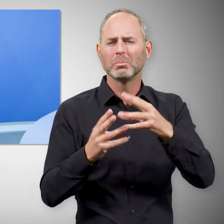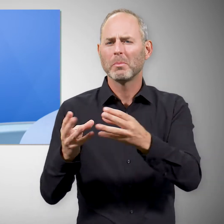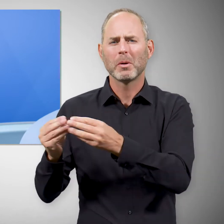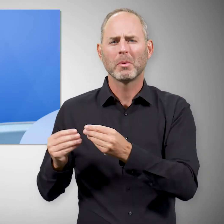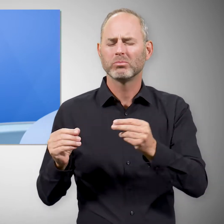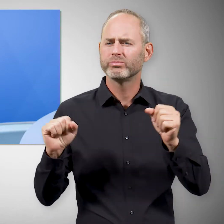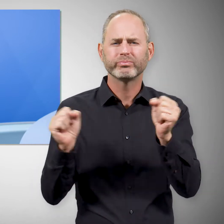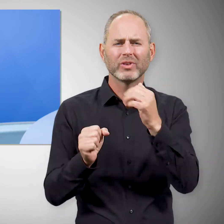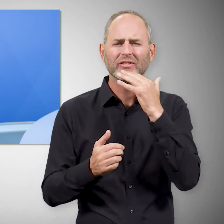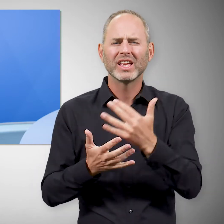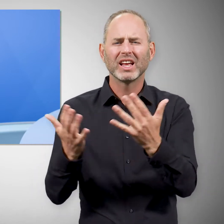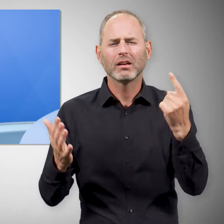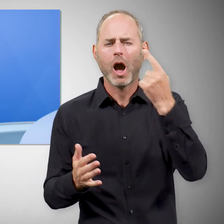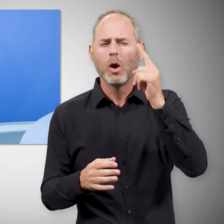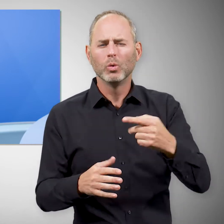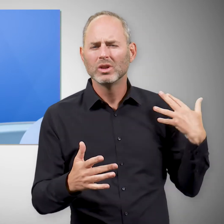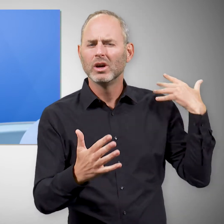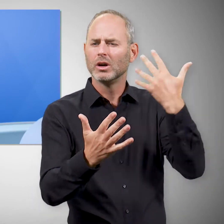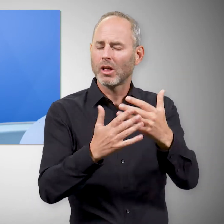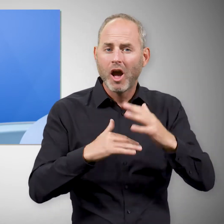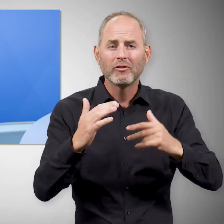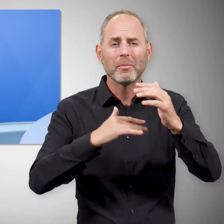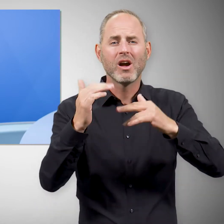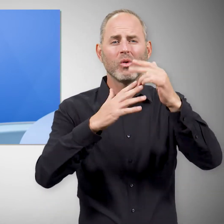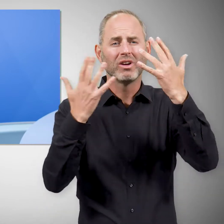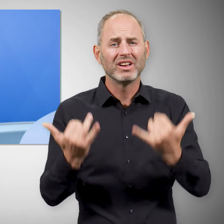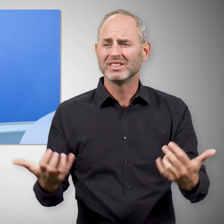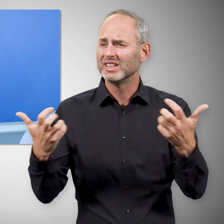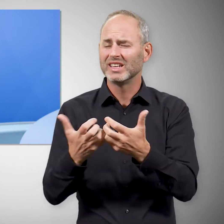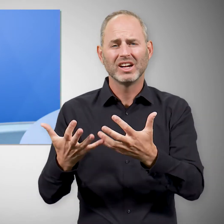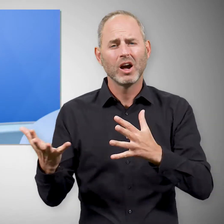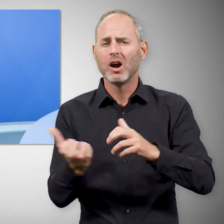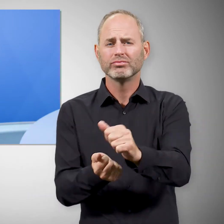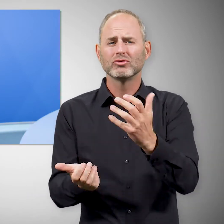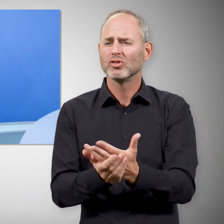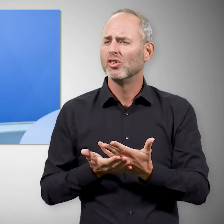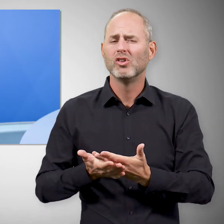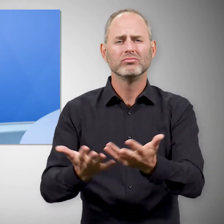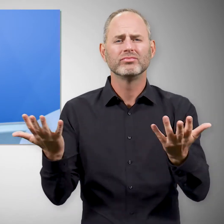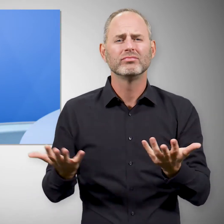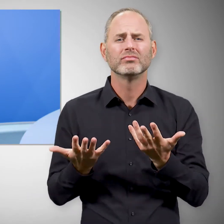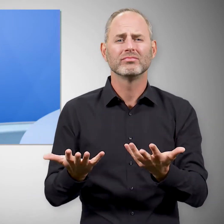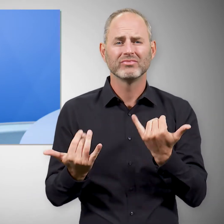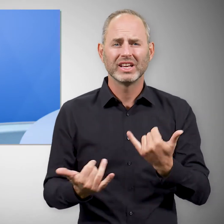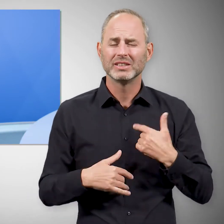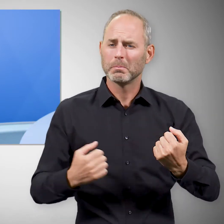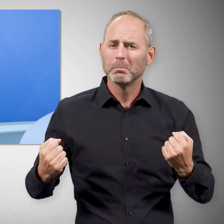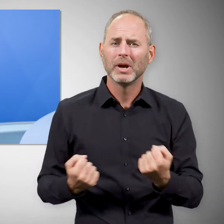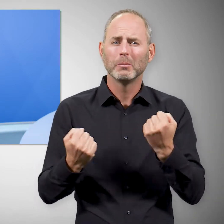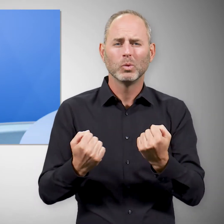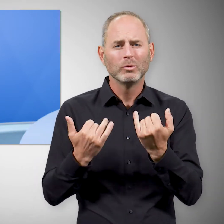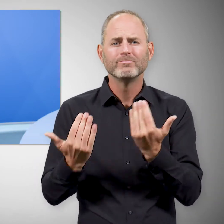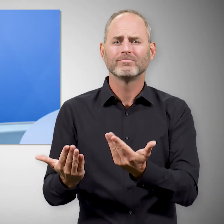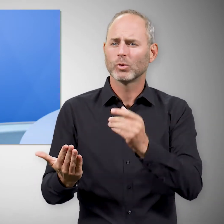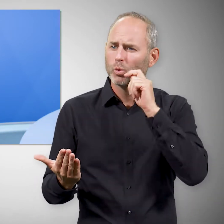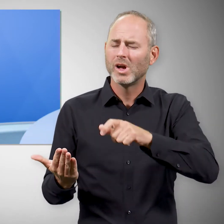Unglaublich viel von dem, was über Jahrhunderte aufgebaut worden ist, ist jetzt in diesem Krieg schon zerstört. Und während wir uns jetzt noch darum